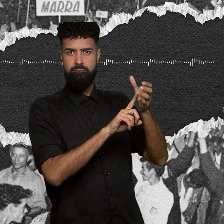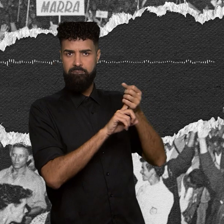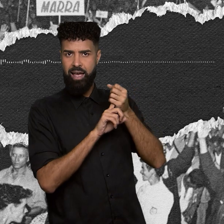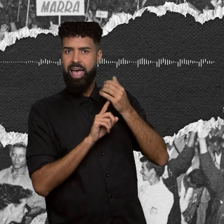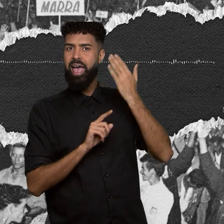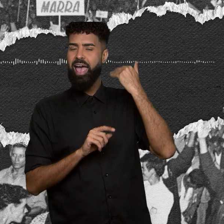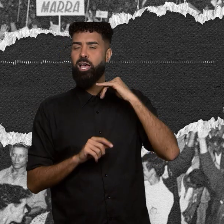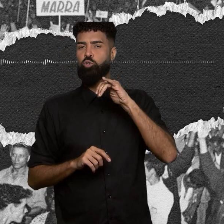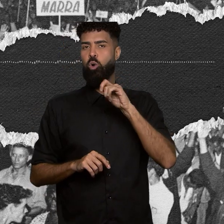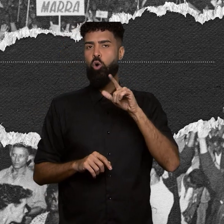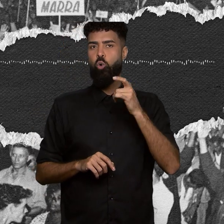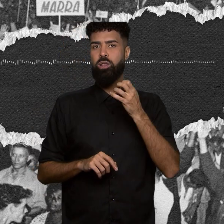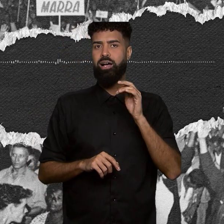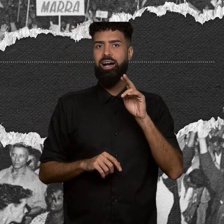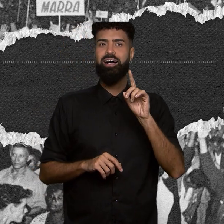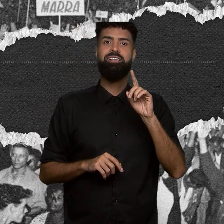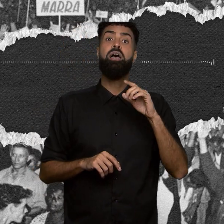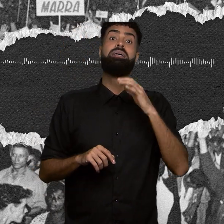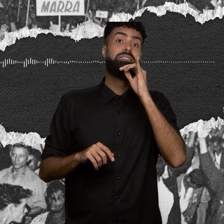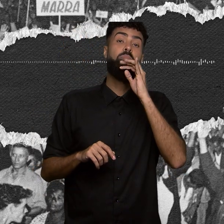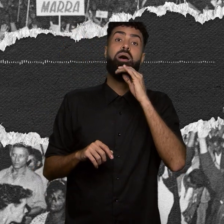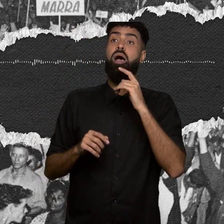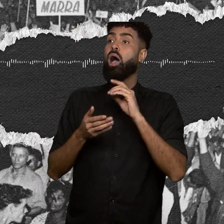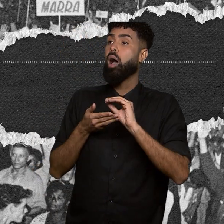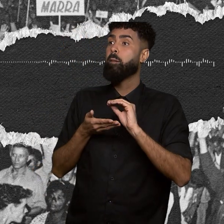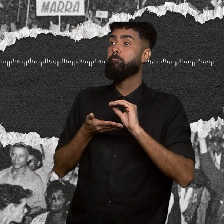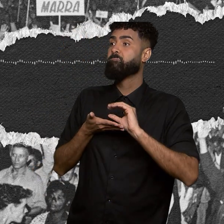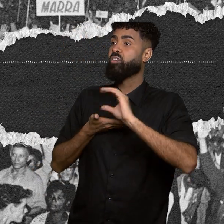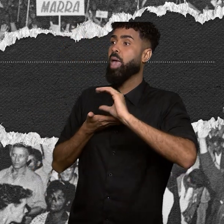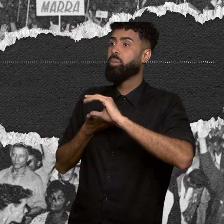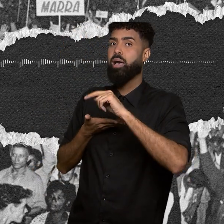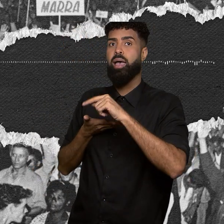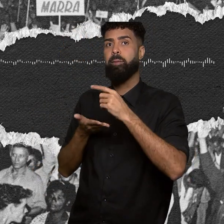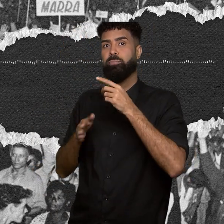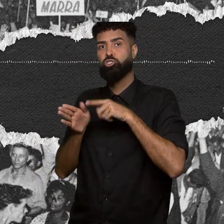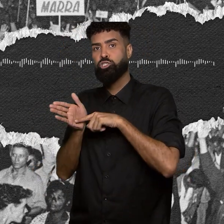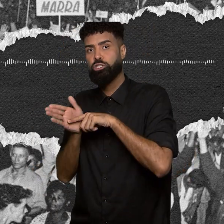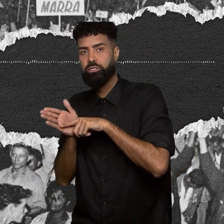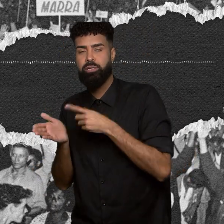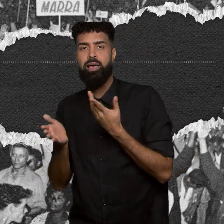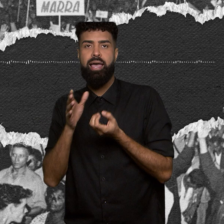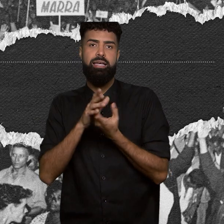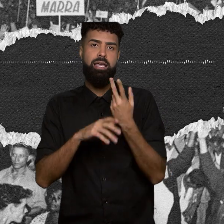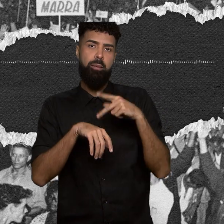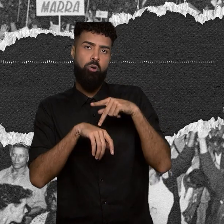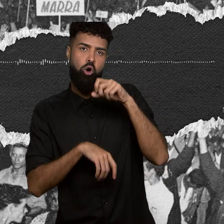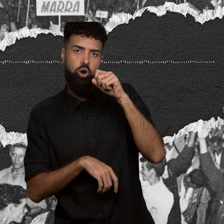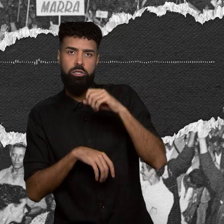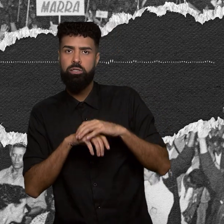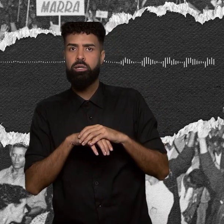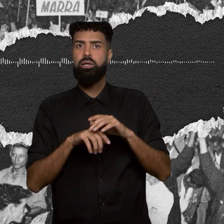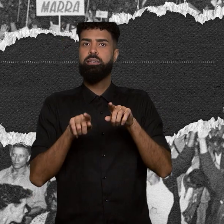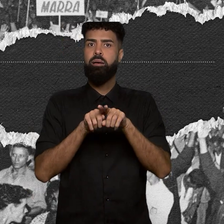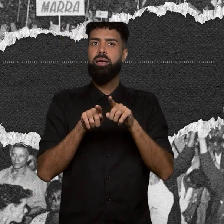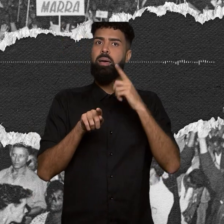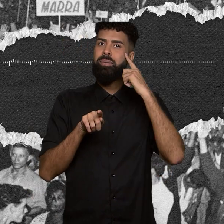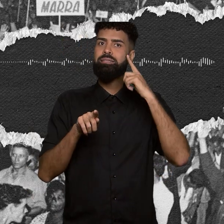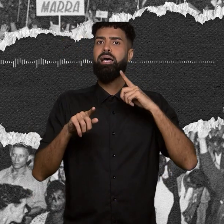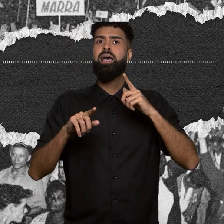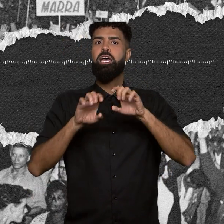Goulart, como aumentar a verba para pesquisa, criar a pós-graduação, racionalizar a estrutura das universidades com